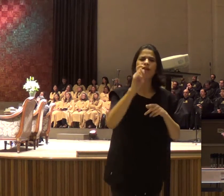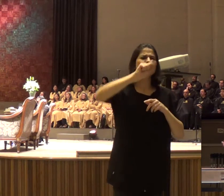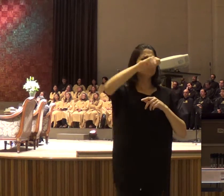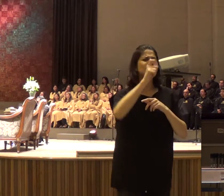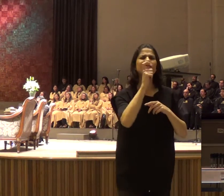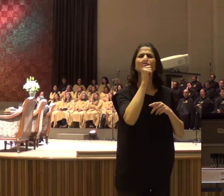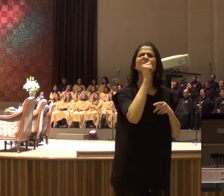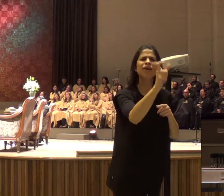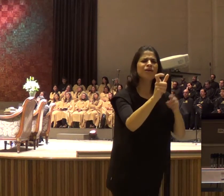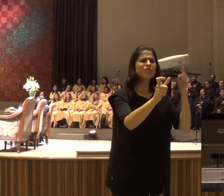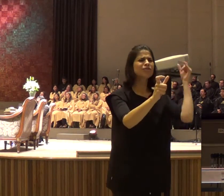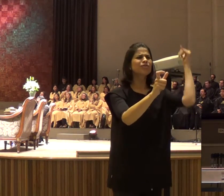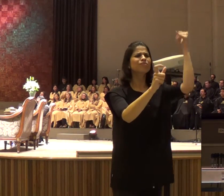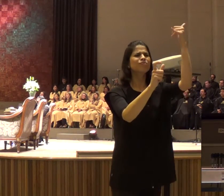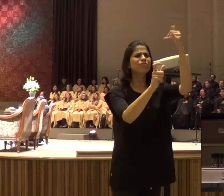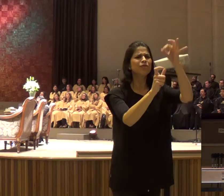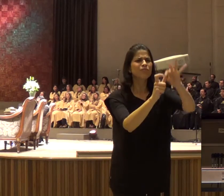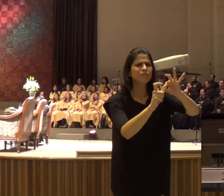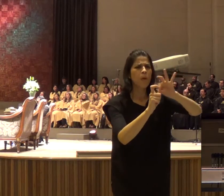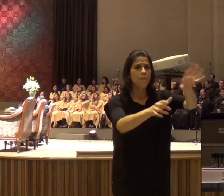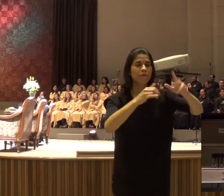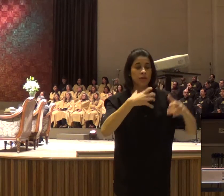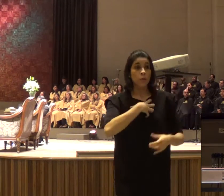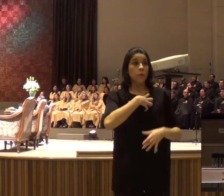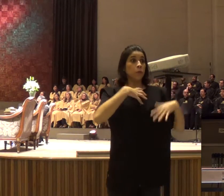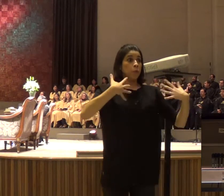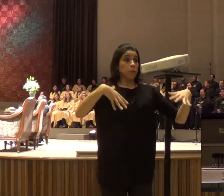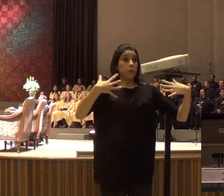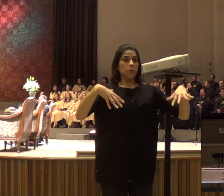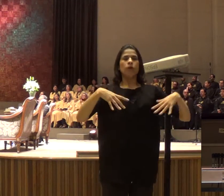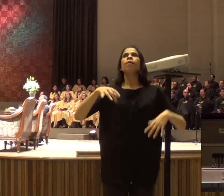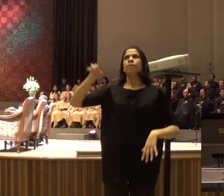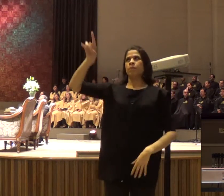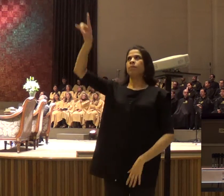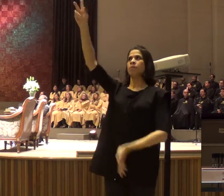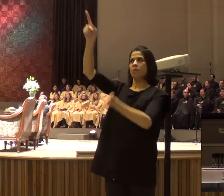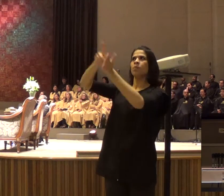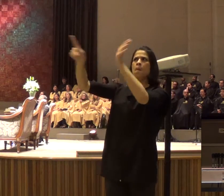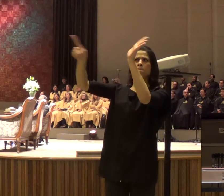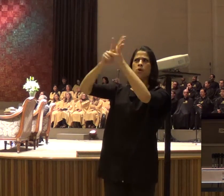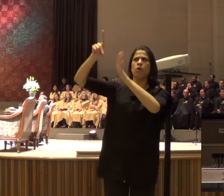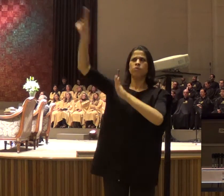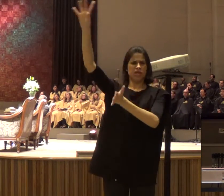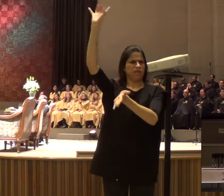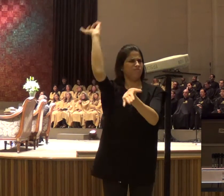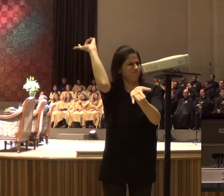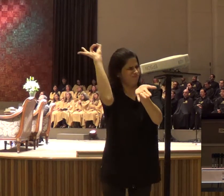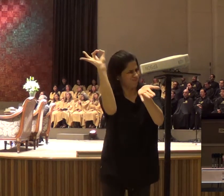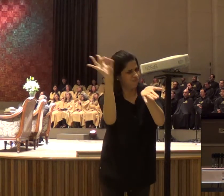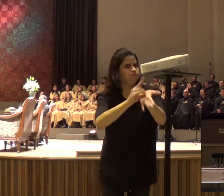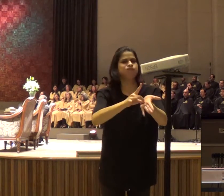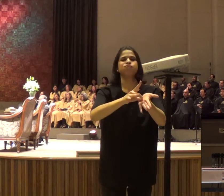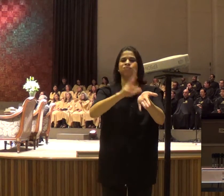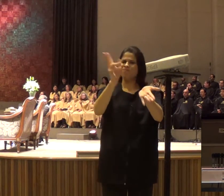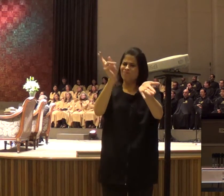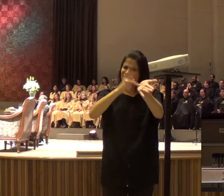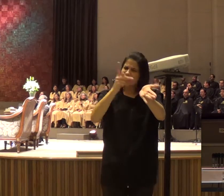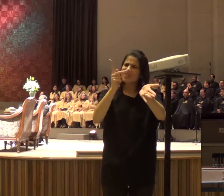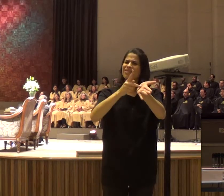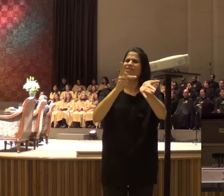ou uma mensagem inteira, e você sente aquilo, aquilo que Deus está falando, no meu coração, aquilo que eu li na palavra,